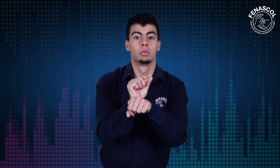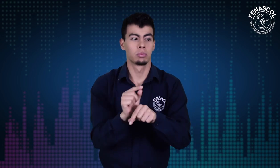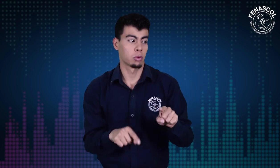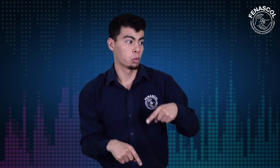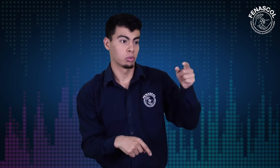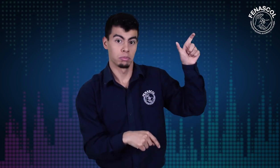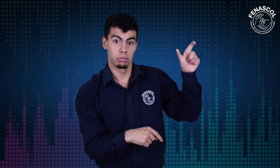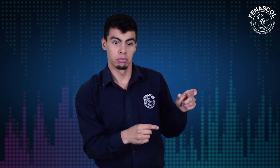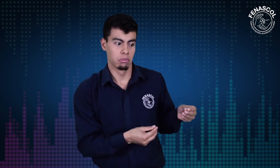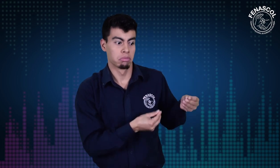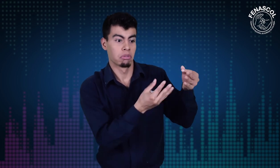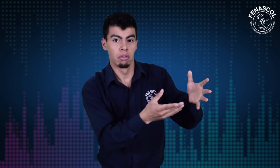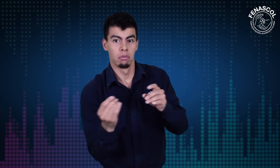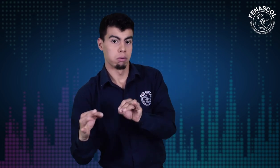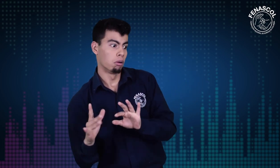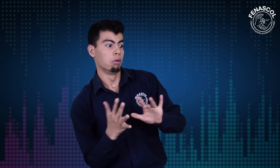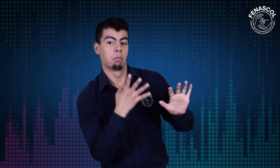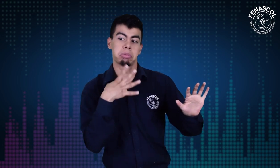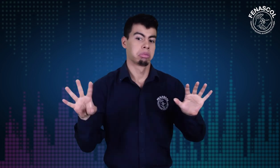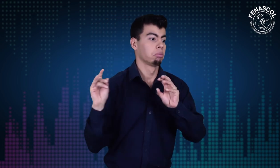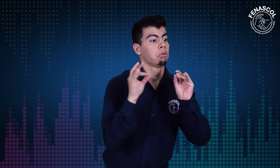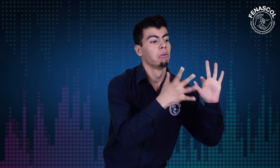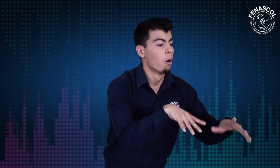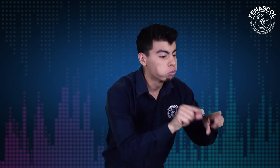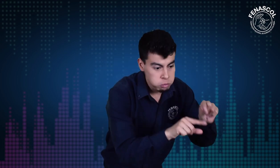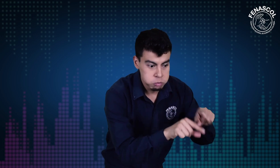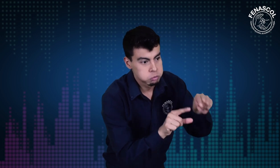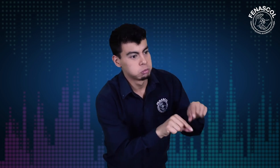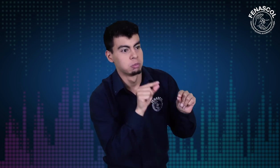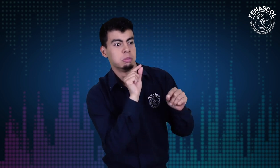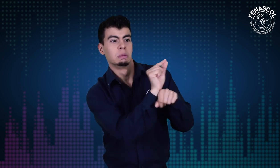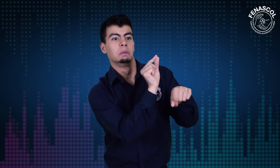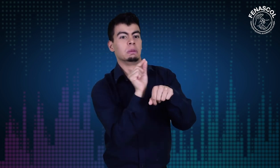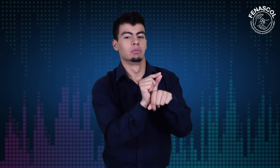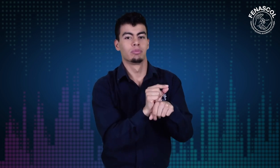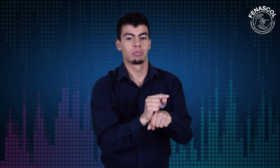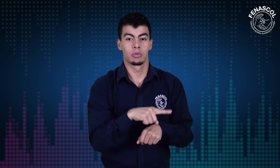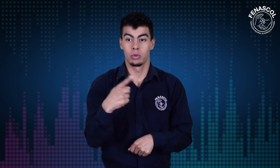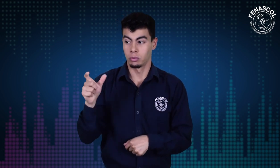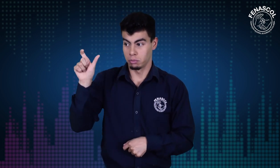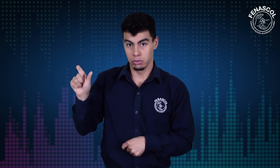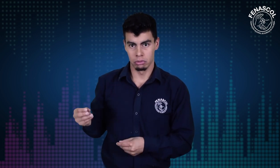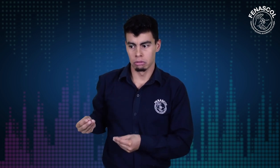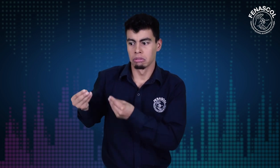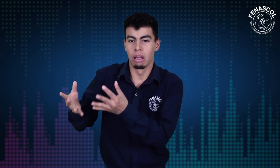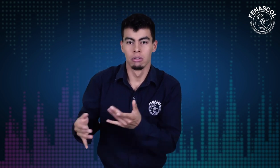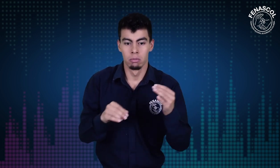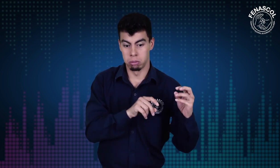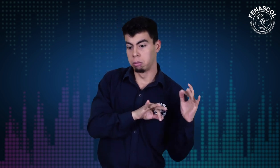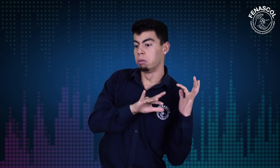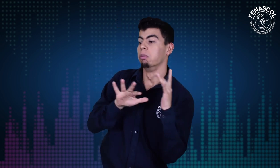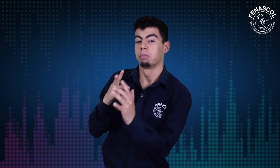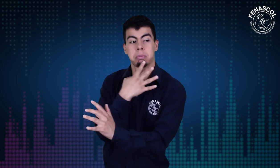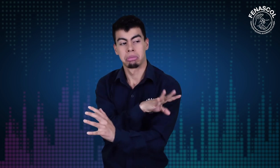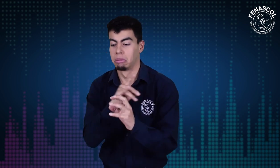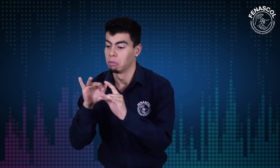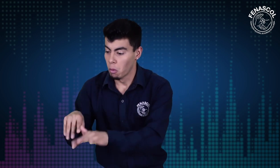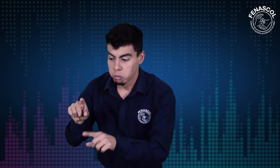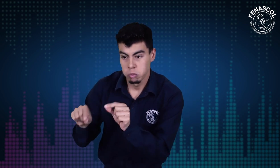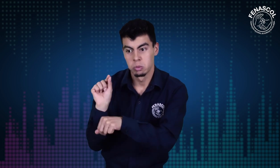que la luz pública, que las personas le critiquen, le lluevan comentarios